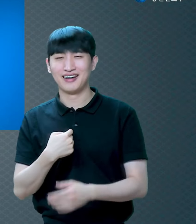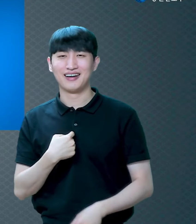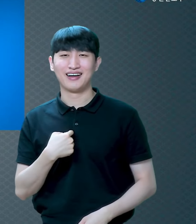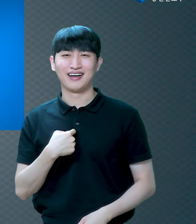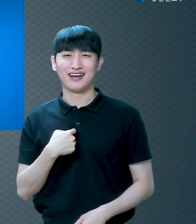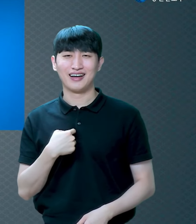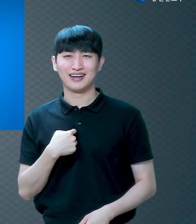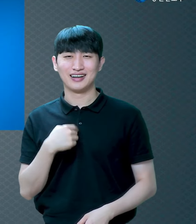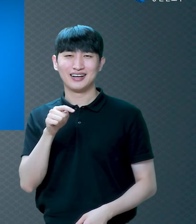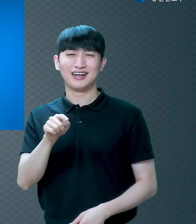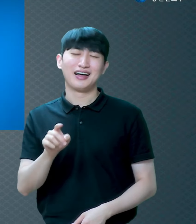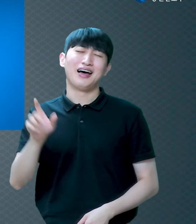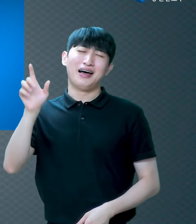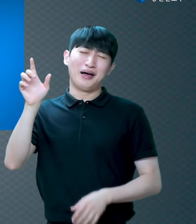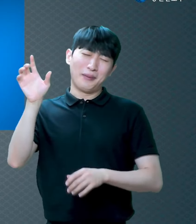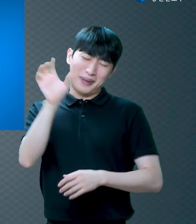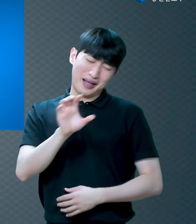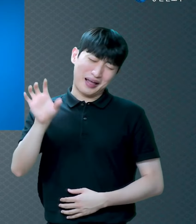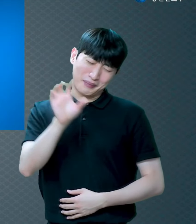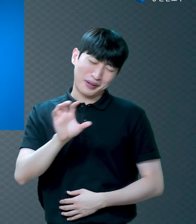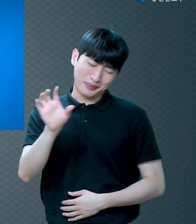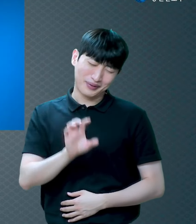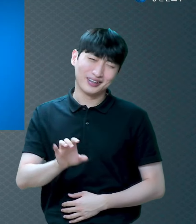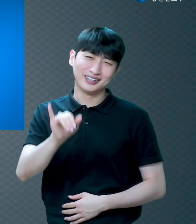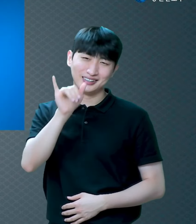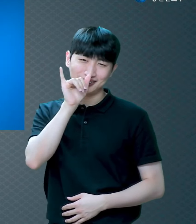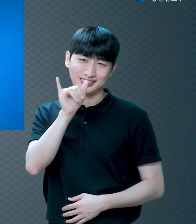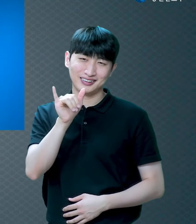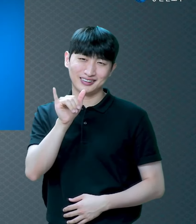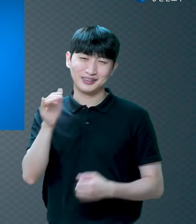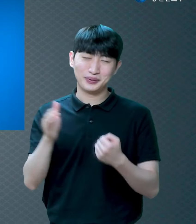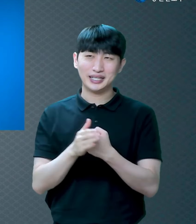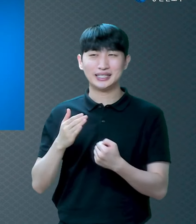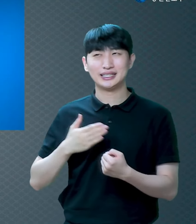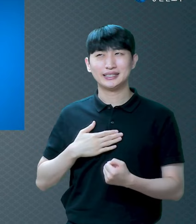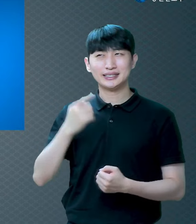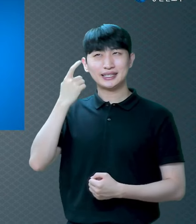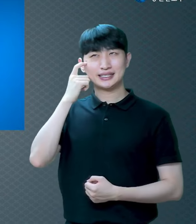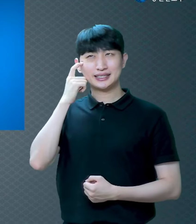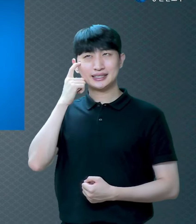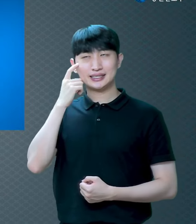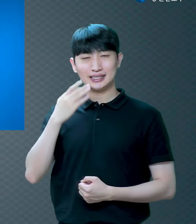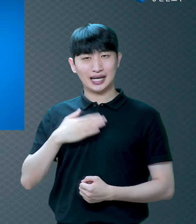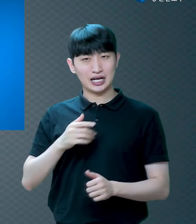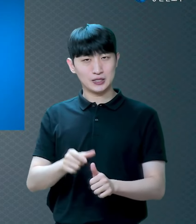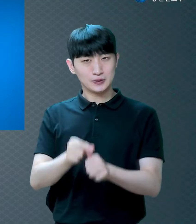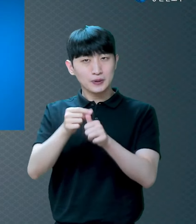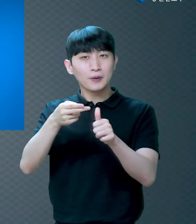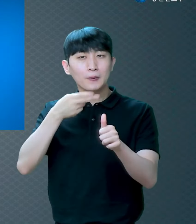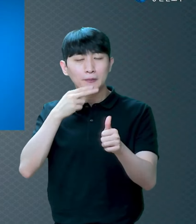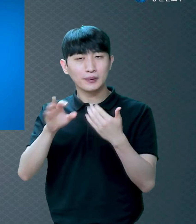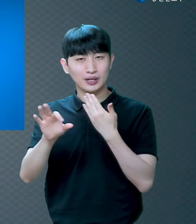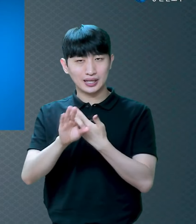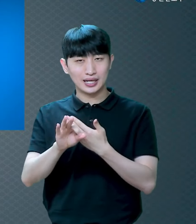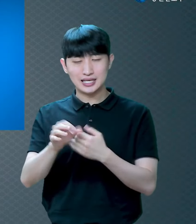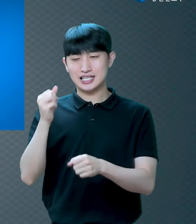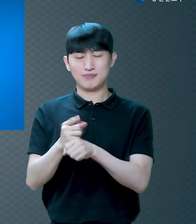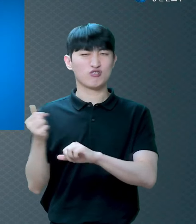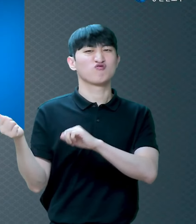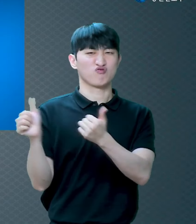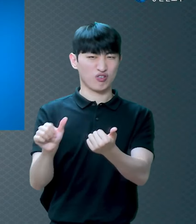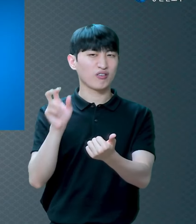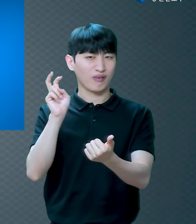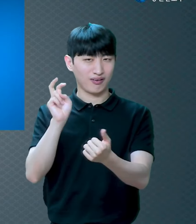아마 제가 구원을 받지 않았다면 죽었을 거예요 제가 하나님 말씀 들을 때 손이